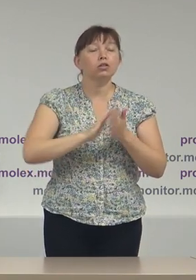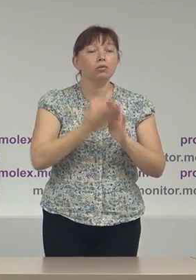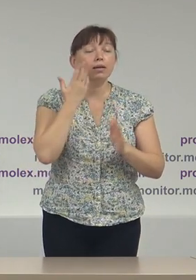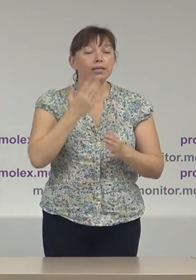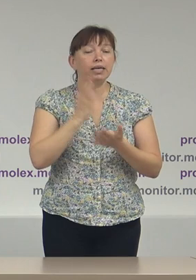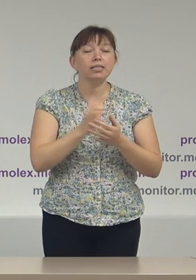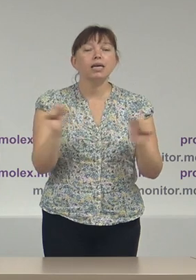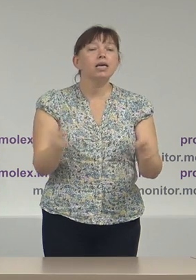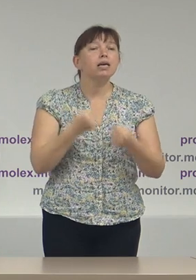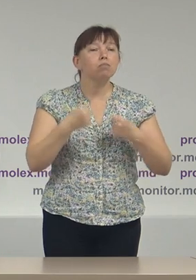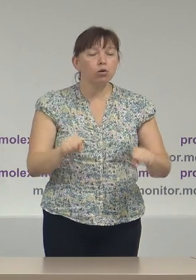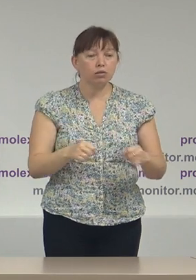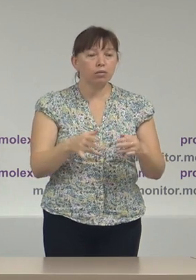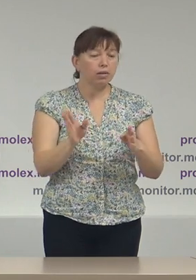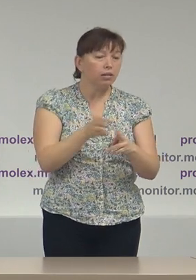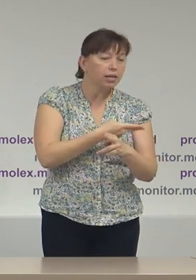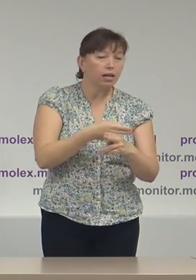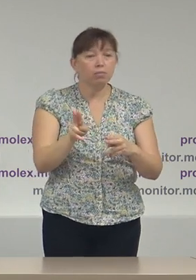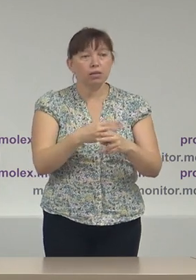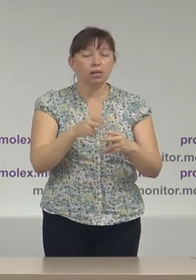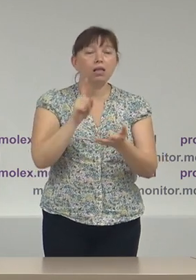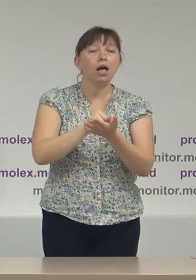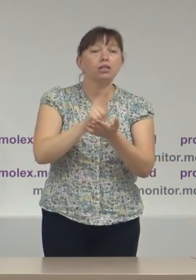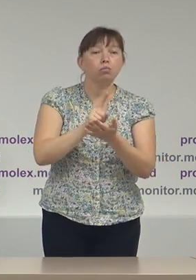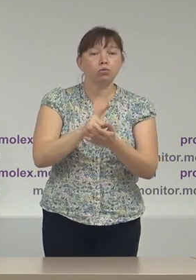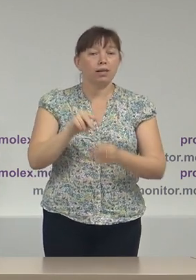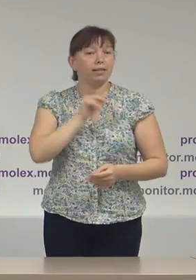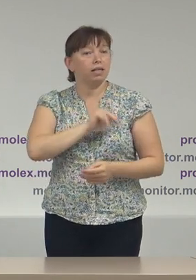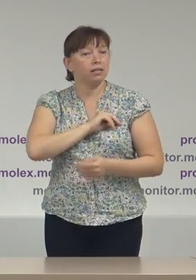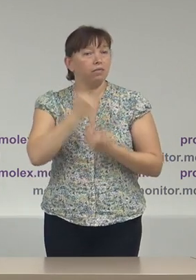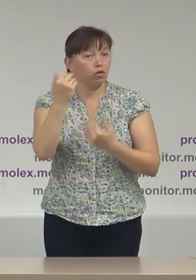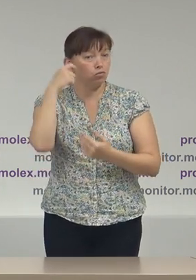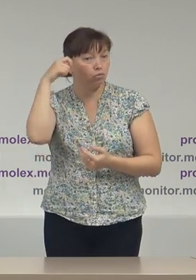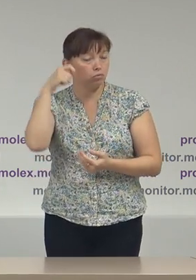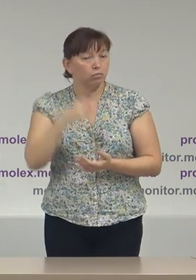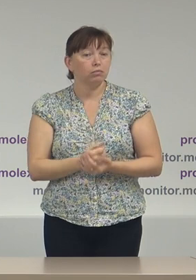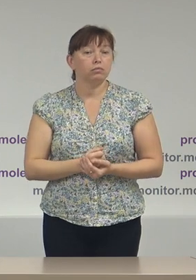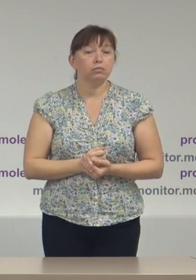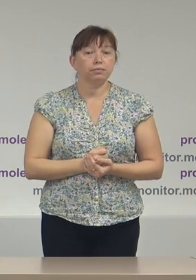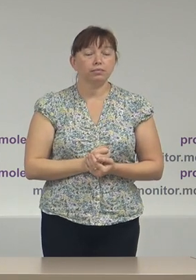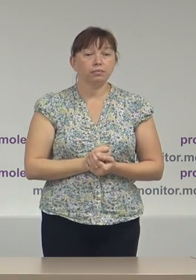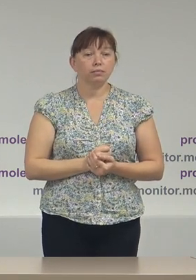imposibil de delimitat atribuțiile de serviciu de